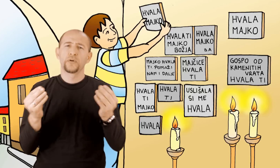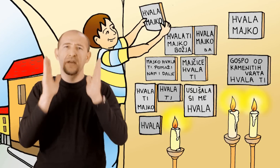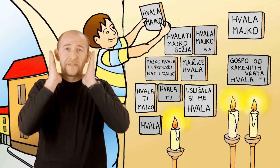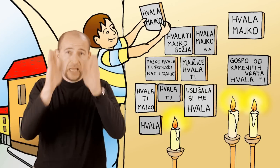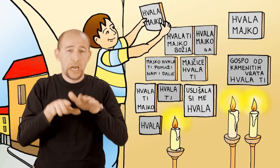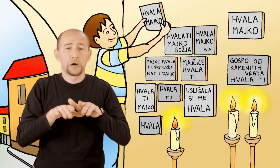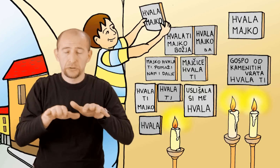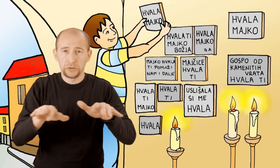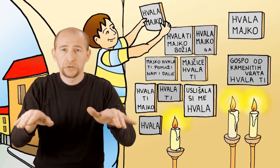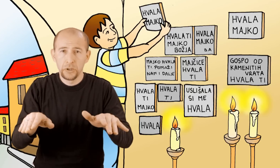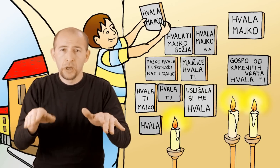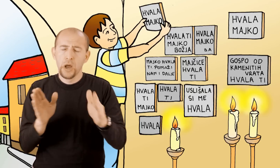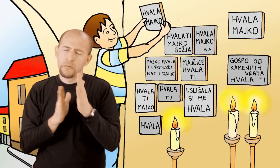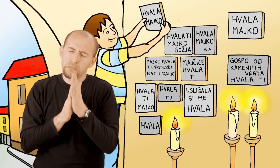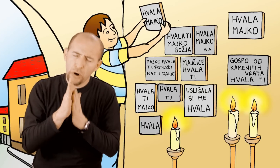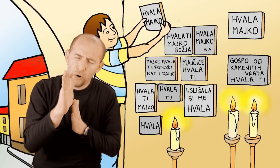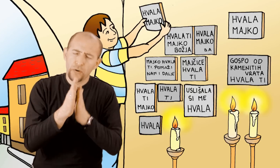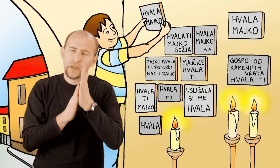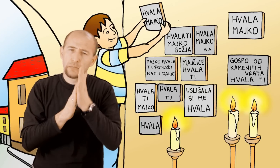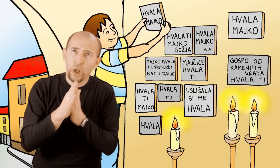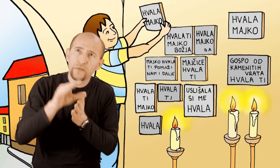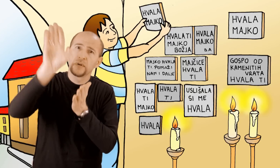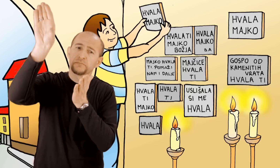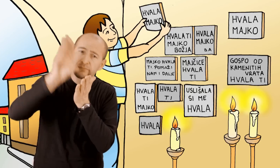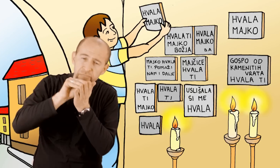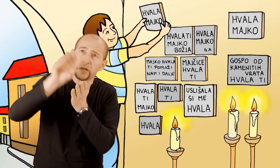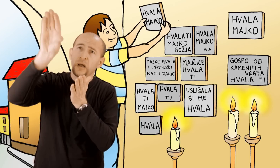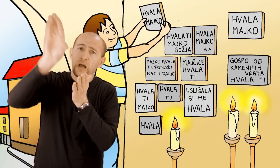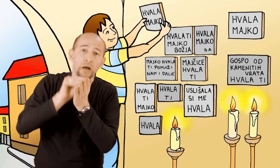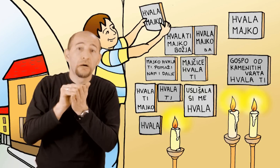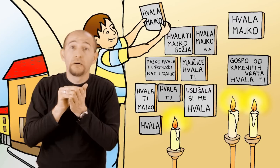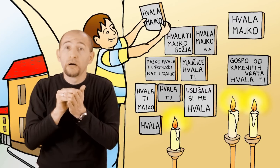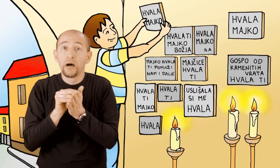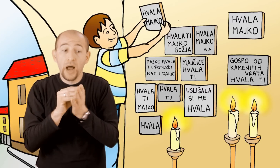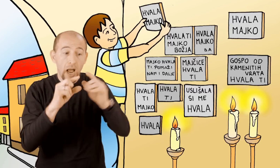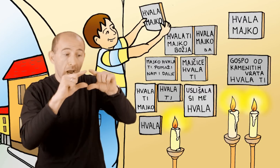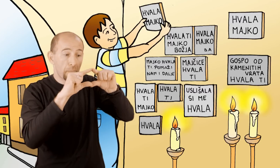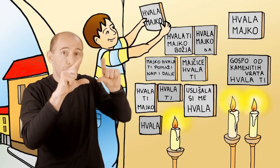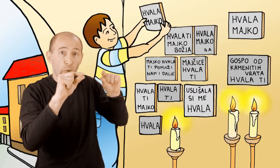vjernici za uslišane molitve tu postavili ploče sa zahvalama majci Božije.